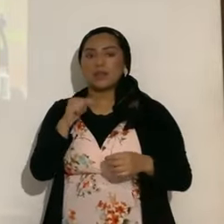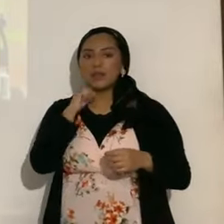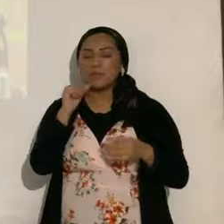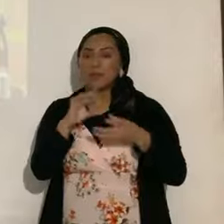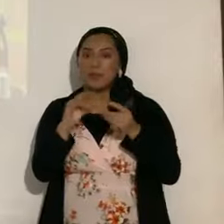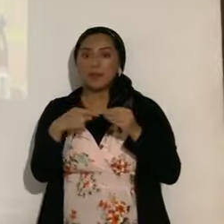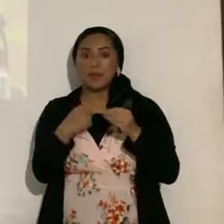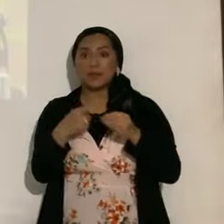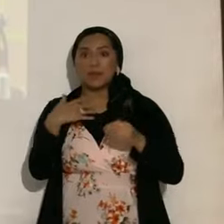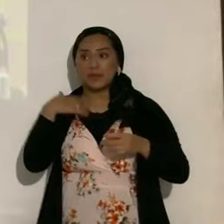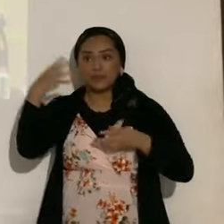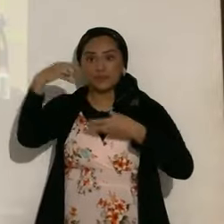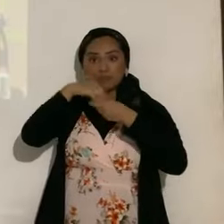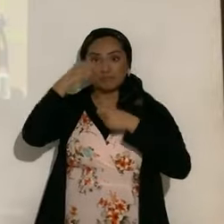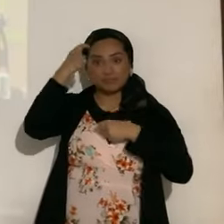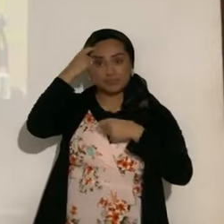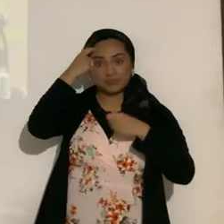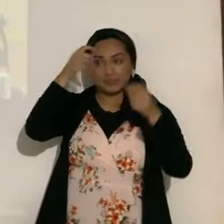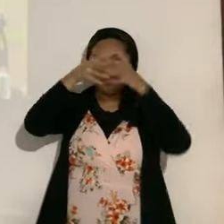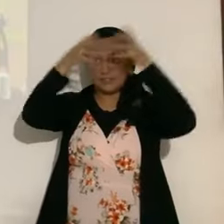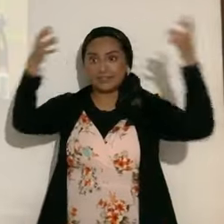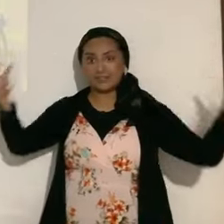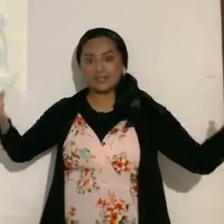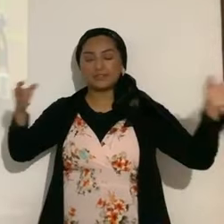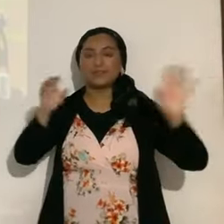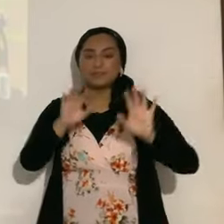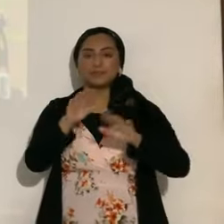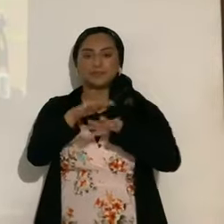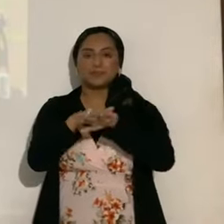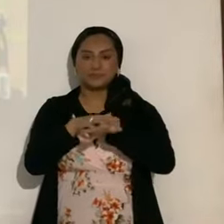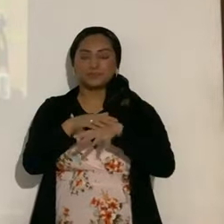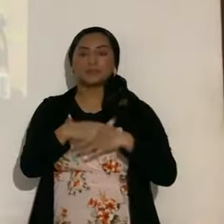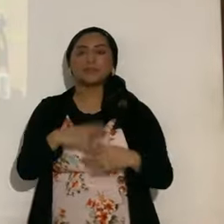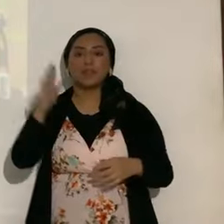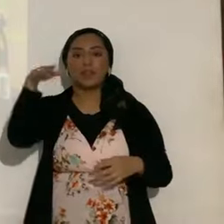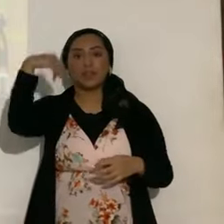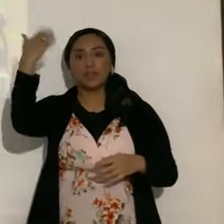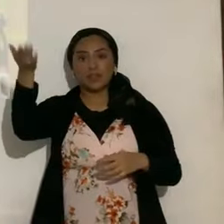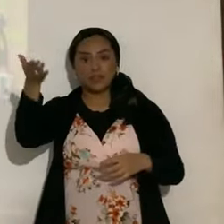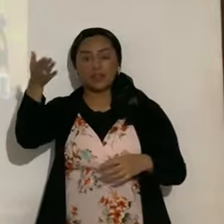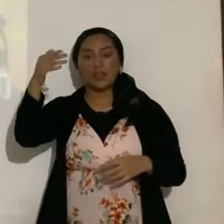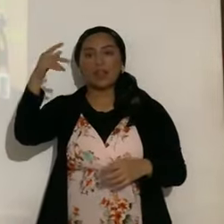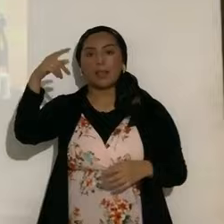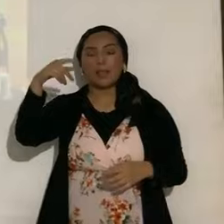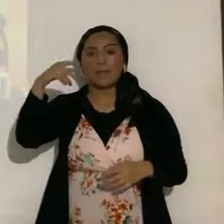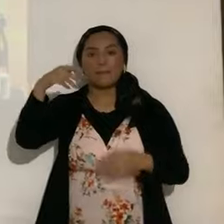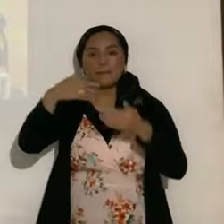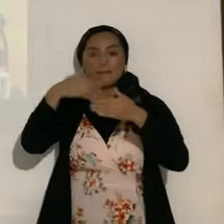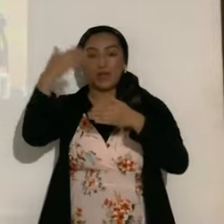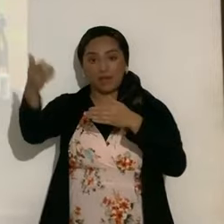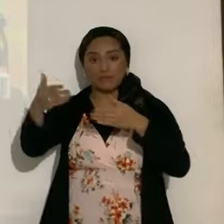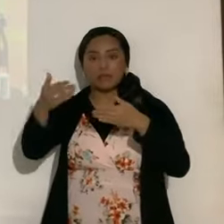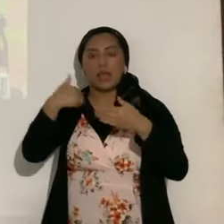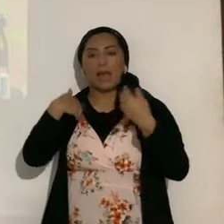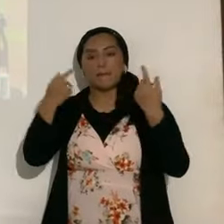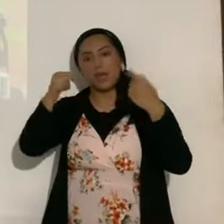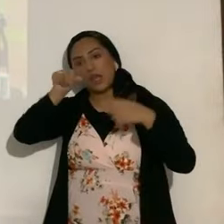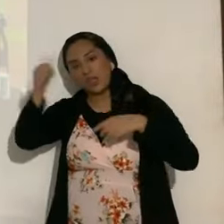les llene la cabeza de ahorita de datos, entonces, vendrá otro penumbral, después de este eclipse híbrido, del